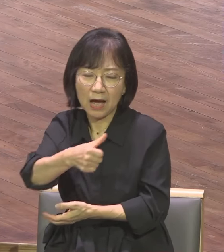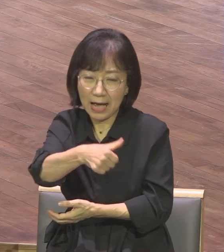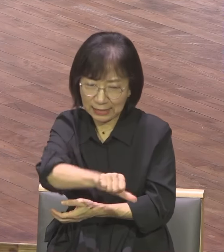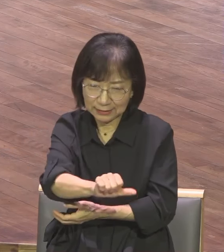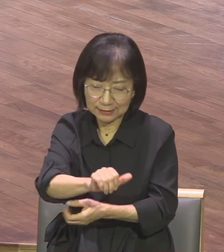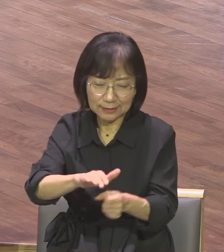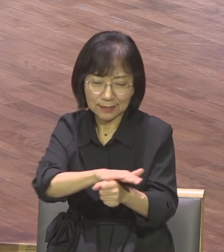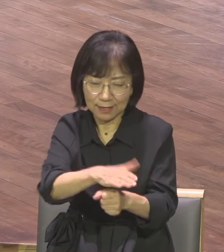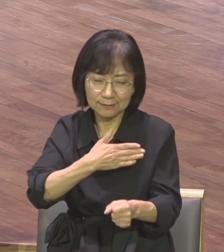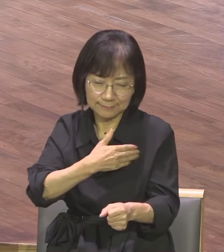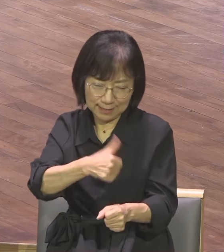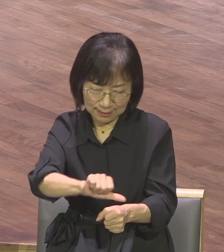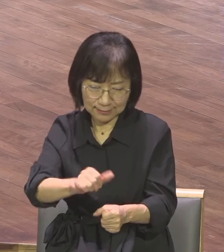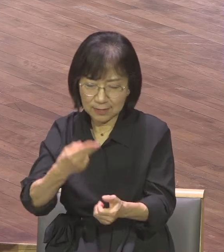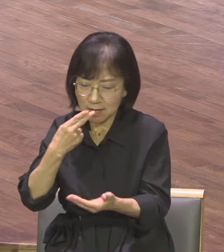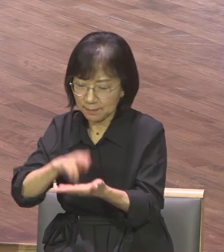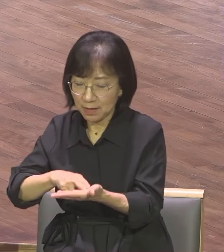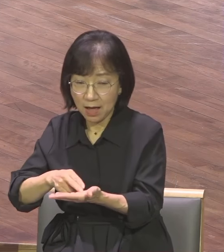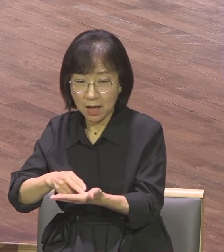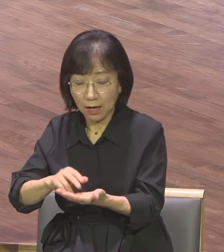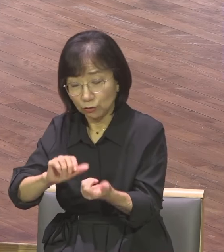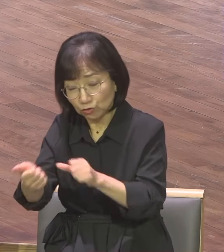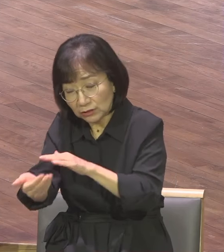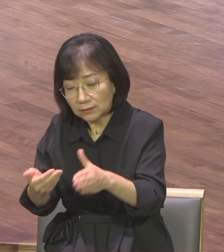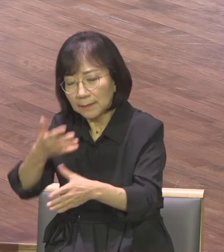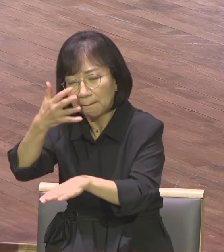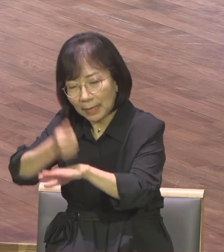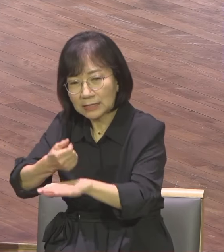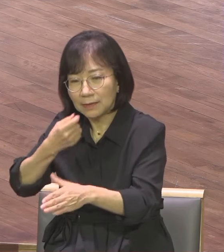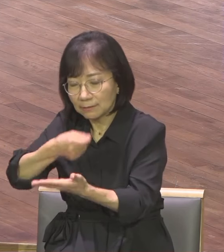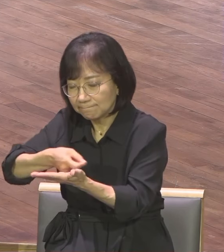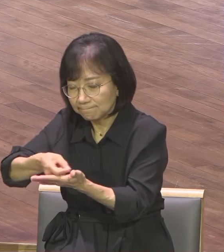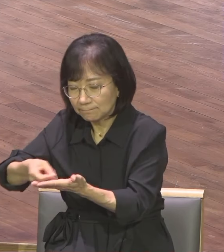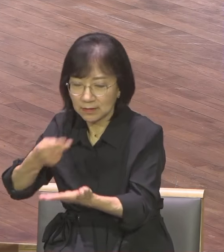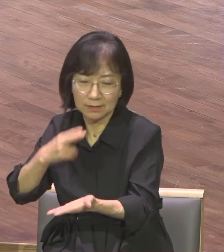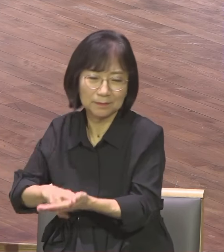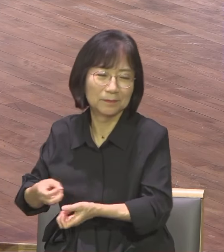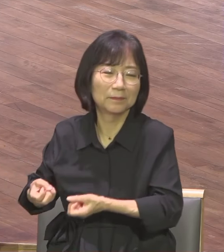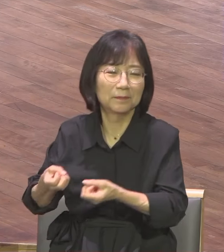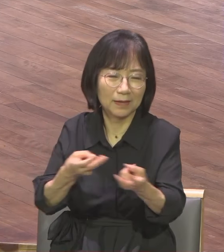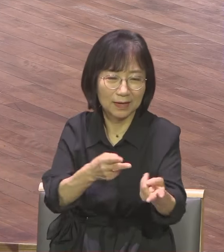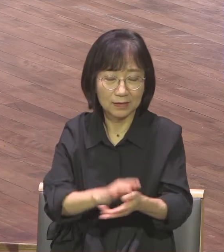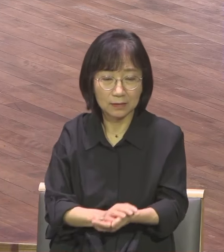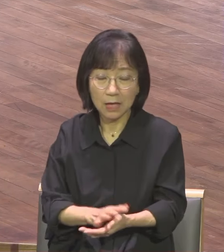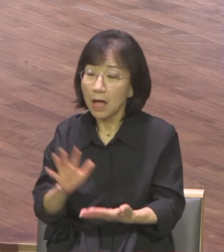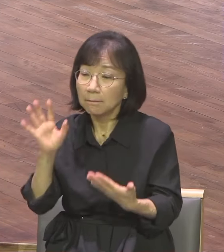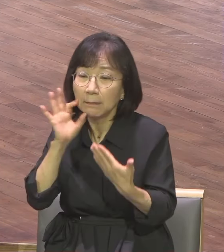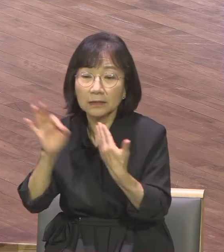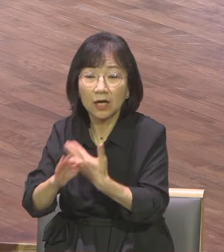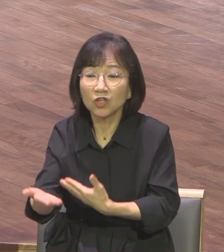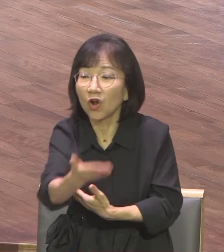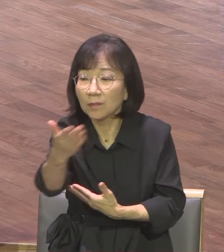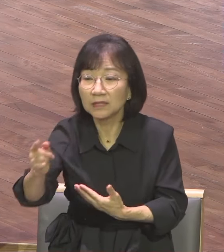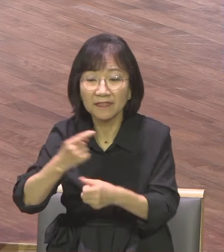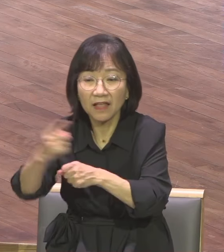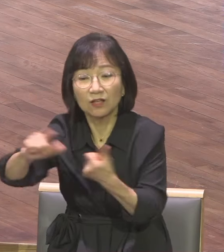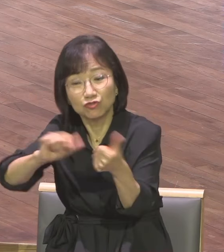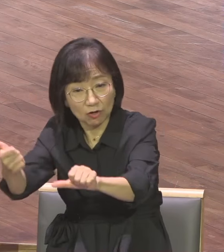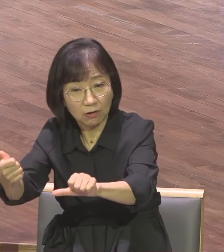유언의 메시지 여러분 여러분 인생 1년밖에 남지 않았다고 생각해 보십시오 내 인생이